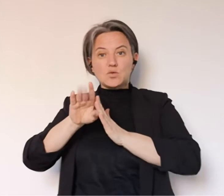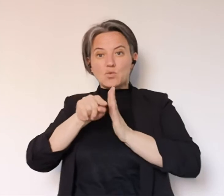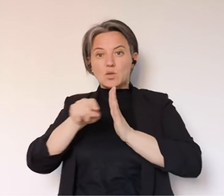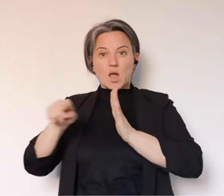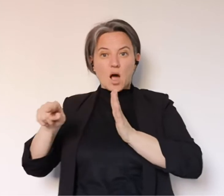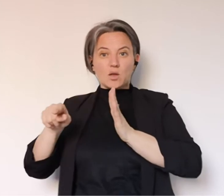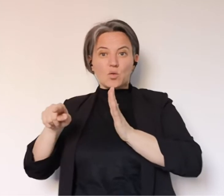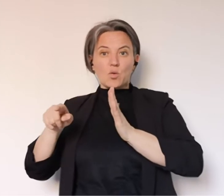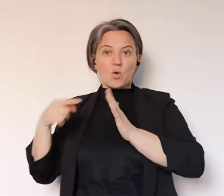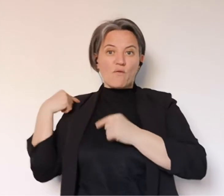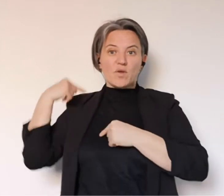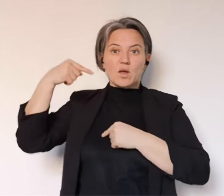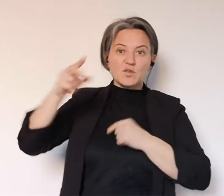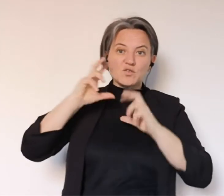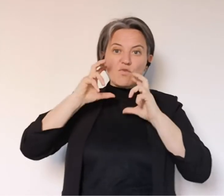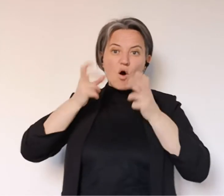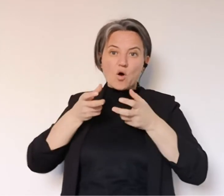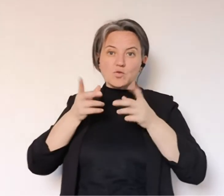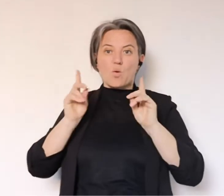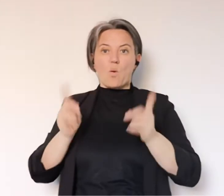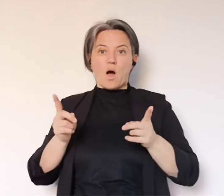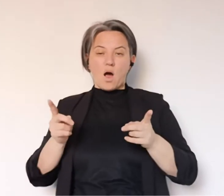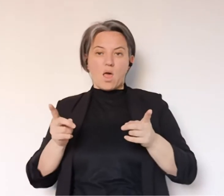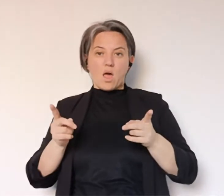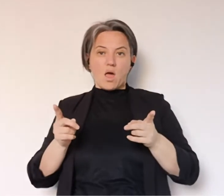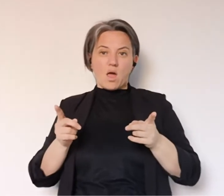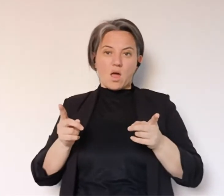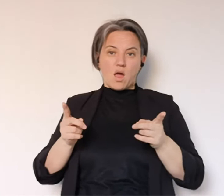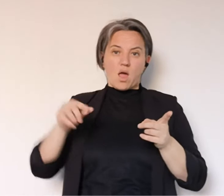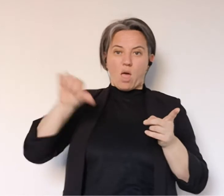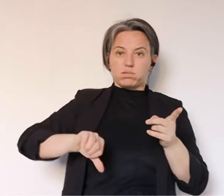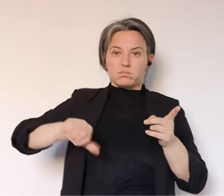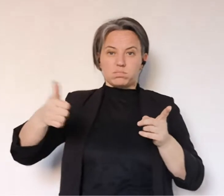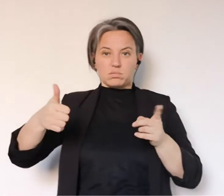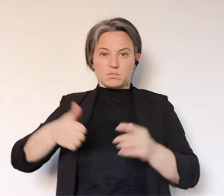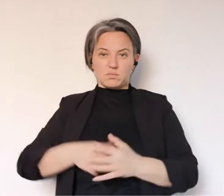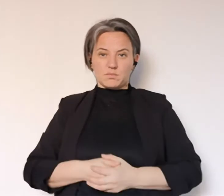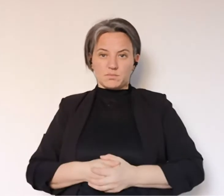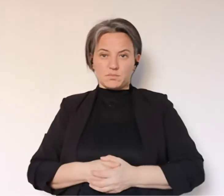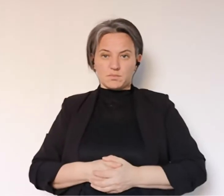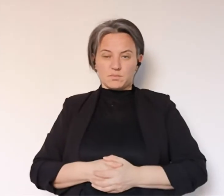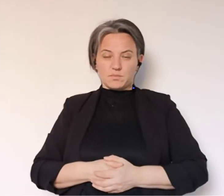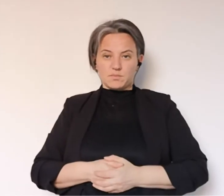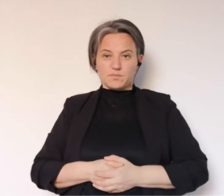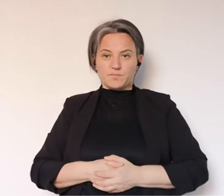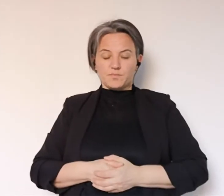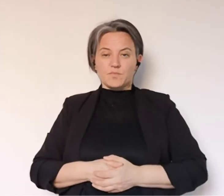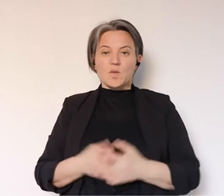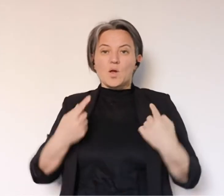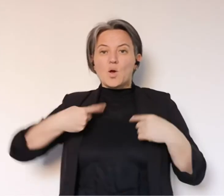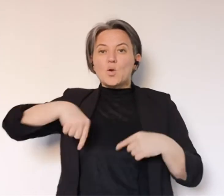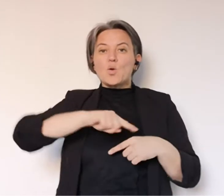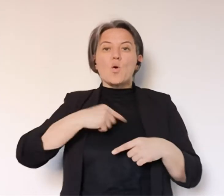capire qual è il risultato degli sforzi fatti. risultato che statisticamente emerge anche dai